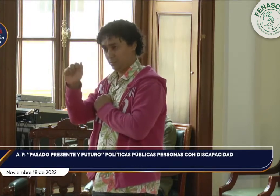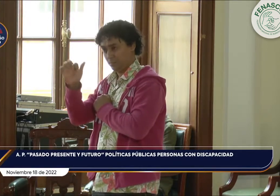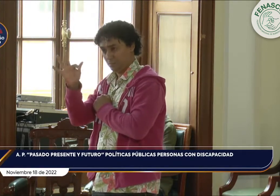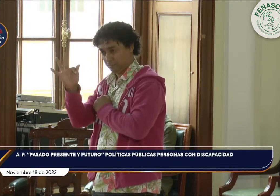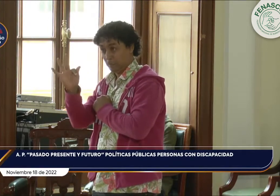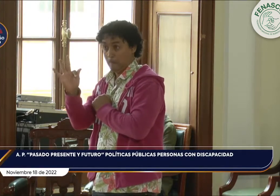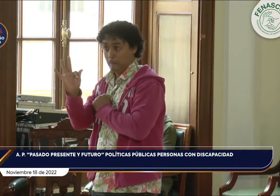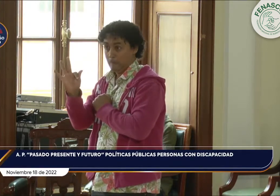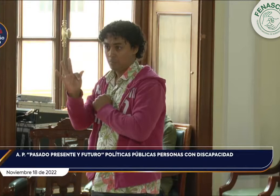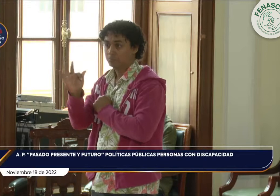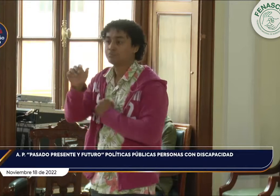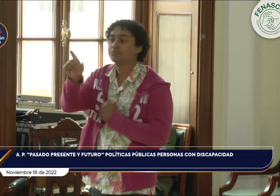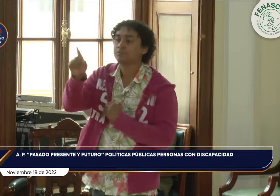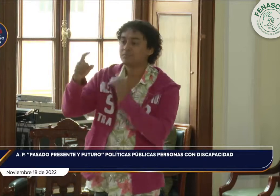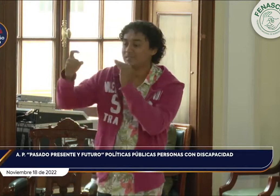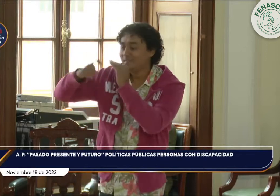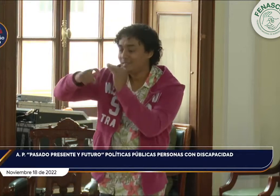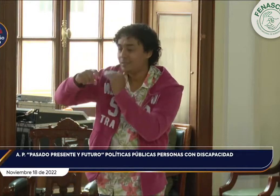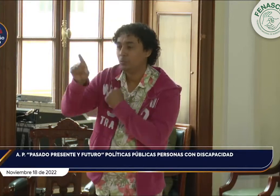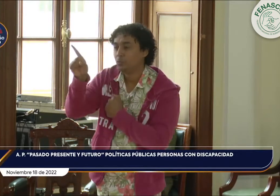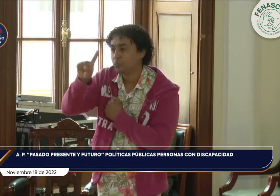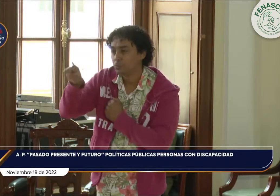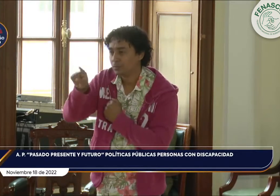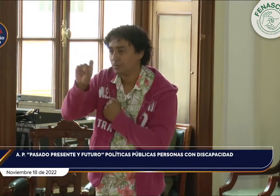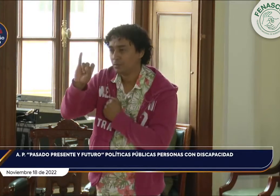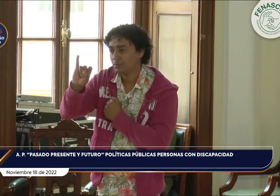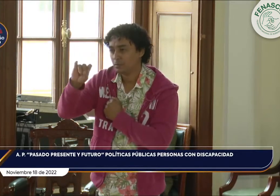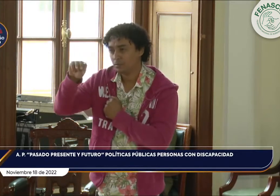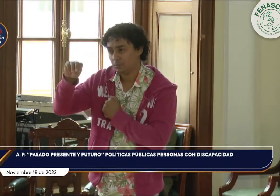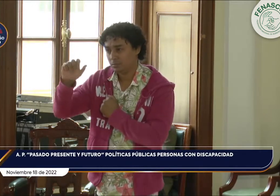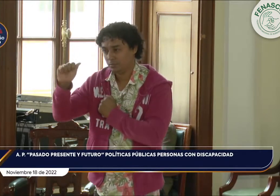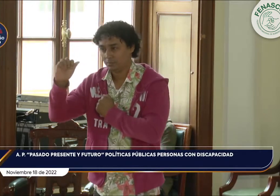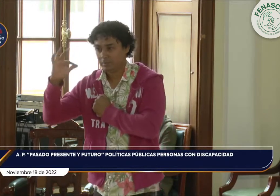el CIMAT.